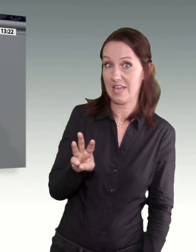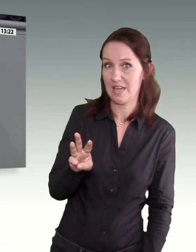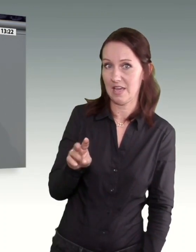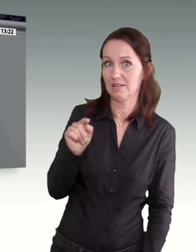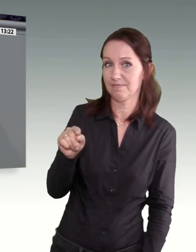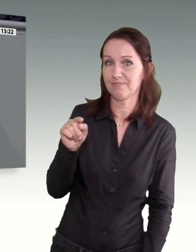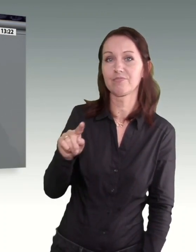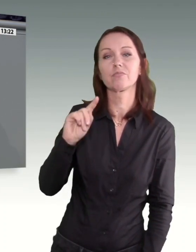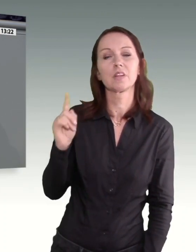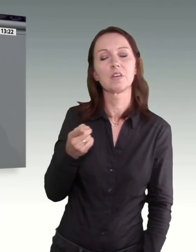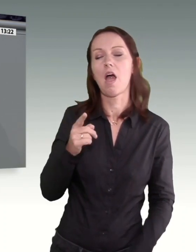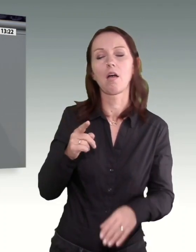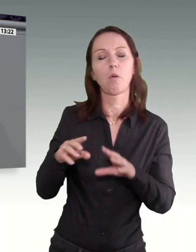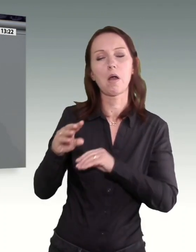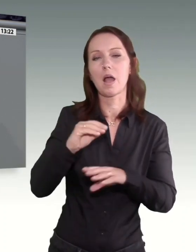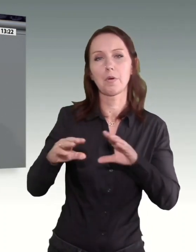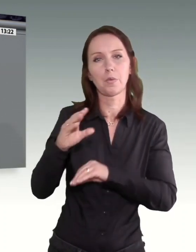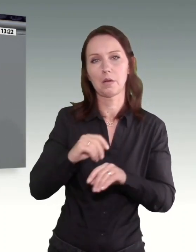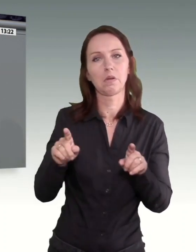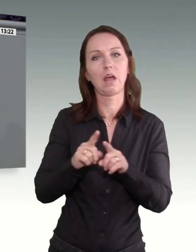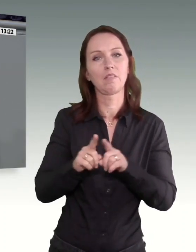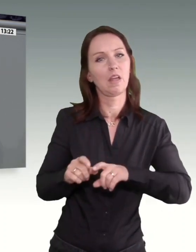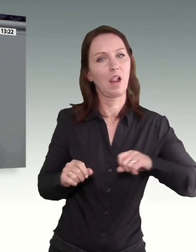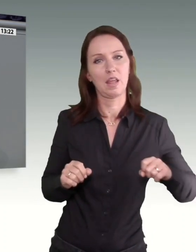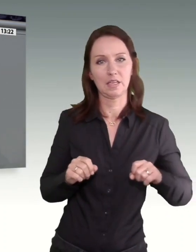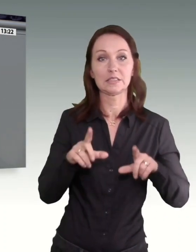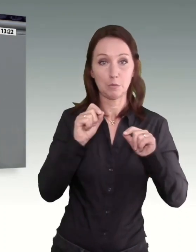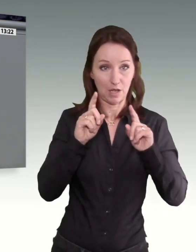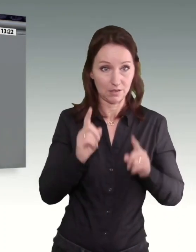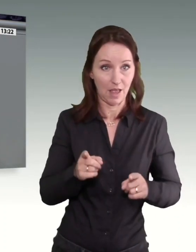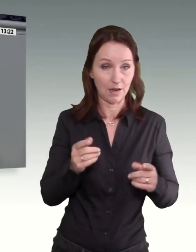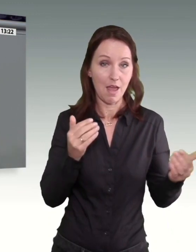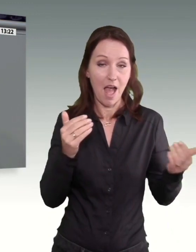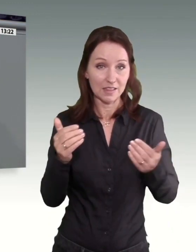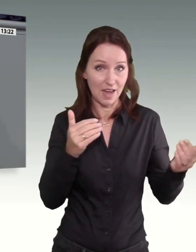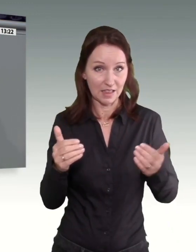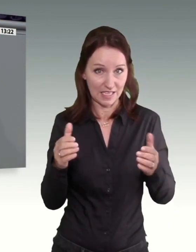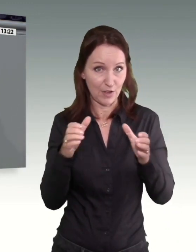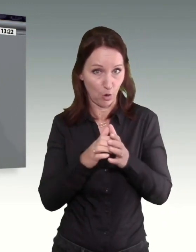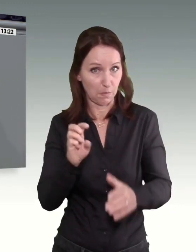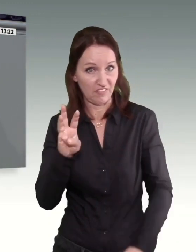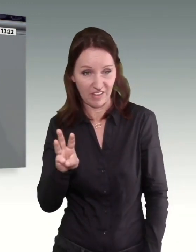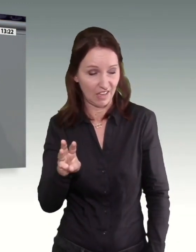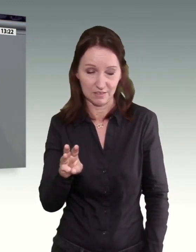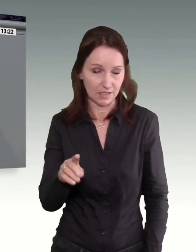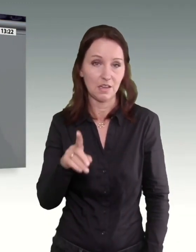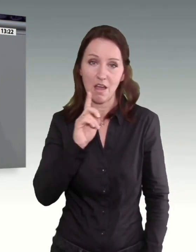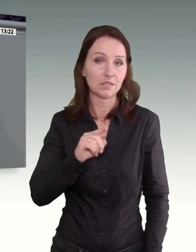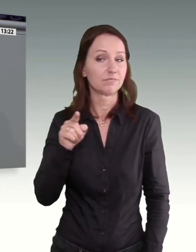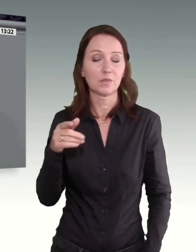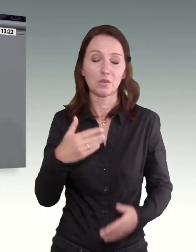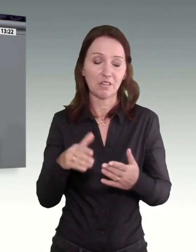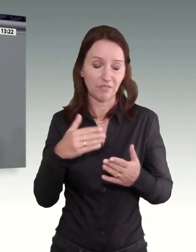eine Propagandatruppe handelt, wie bei den Linken. Das ist dann keine Alternative, sondern ein weiteres linkes